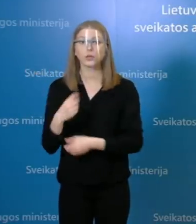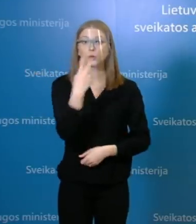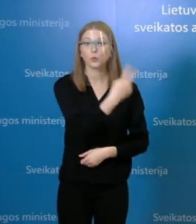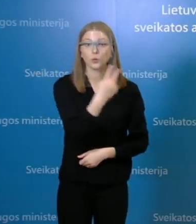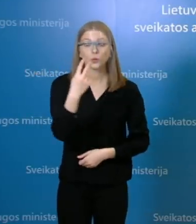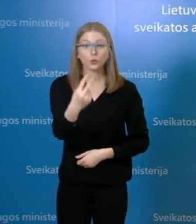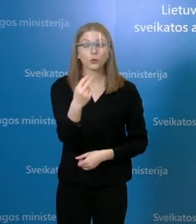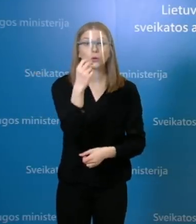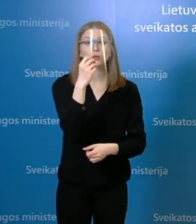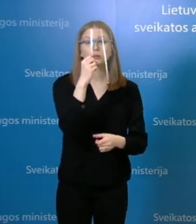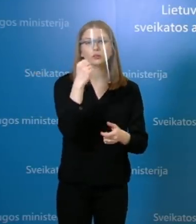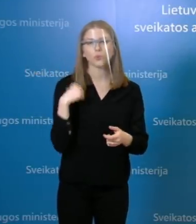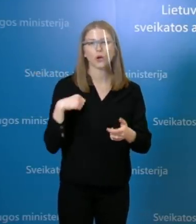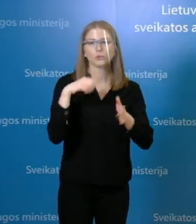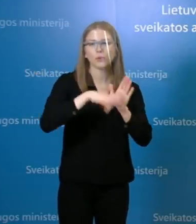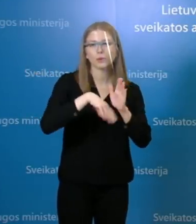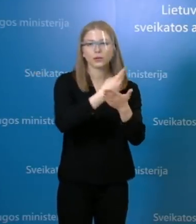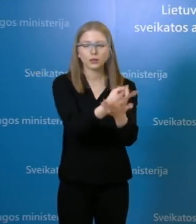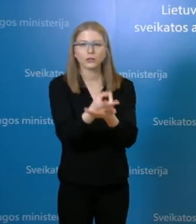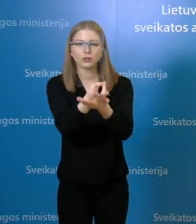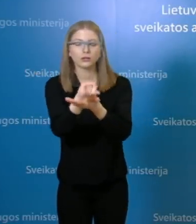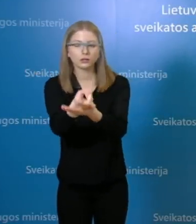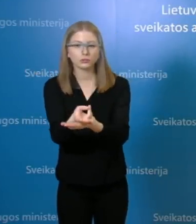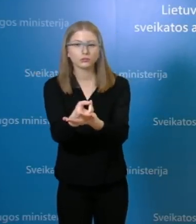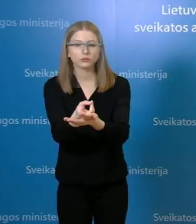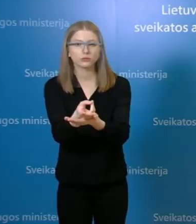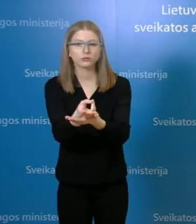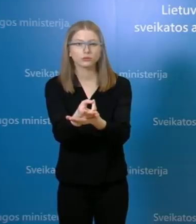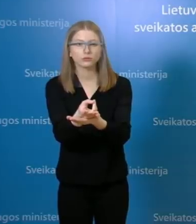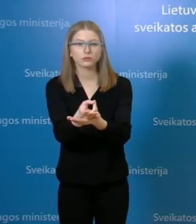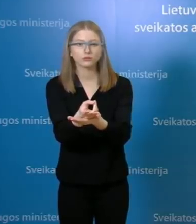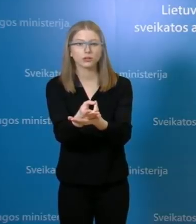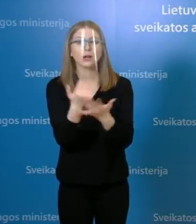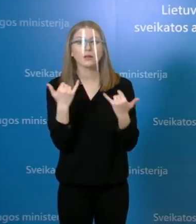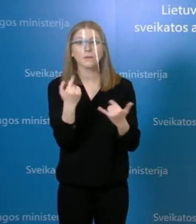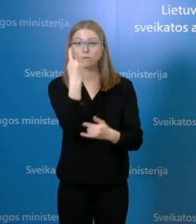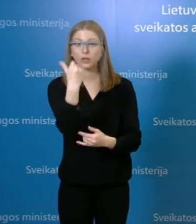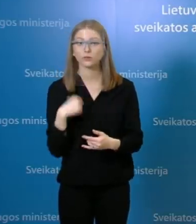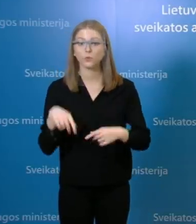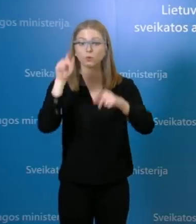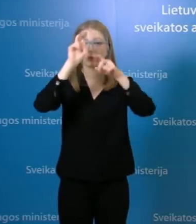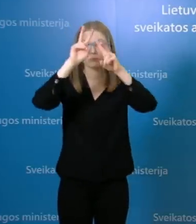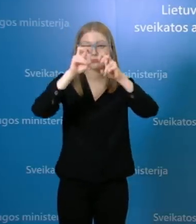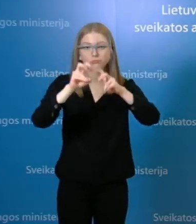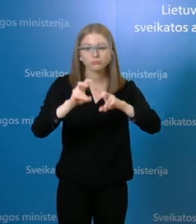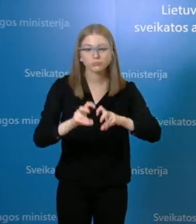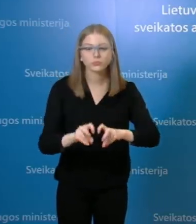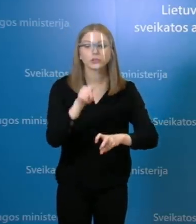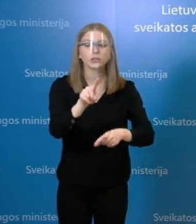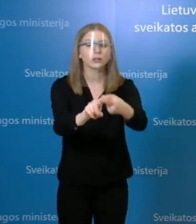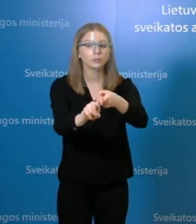yra sudėjus su per vakardieną patvirtintu atveju, taigi dėl vieno paciento dar aiškinamės konkrečias aplinkybas.